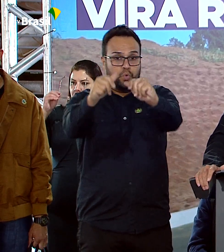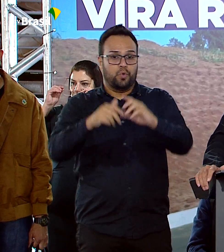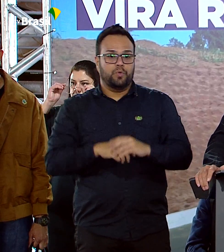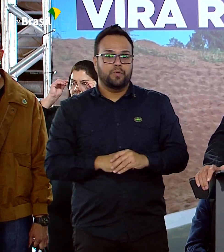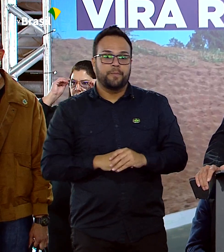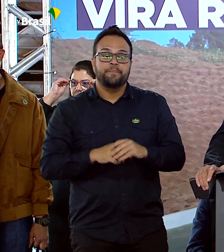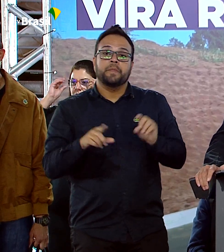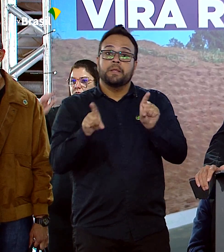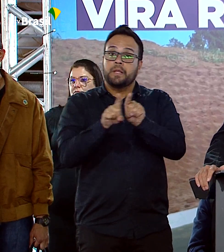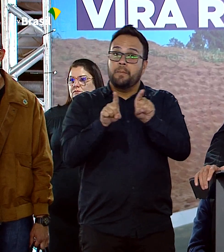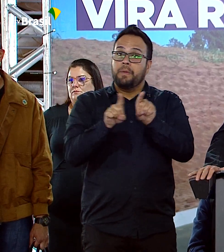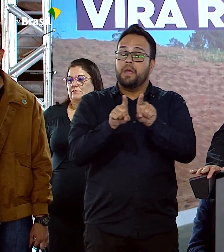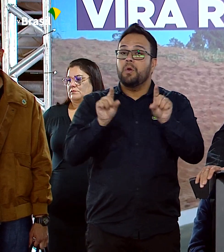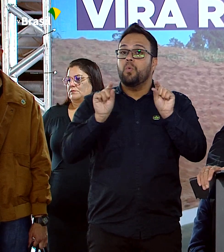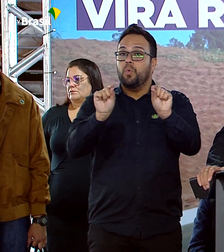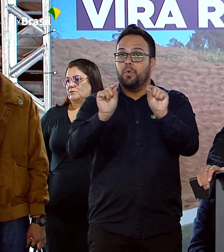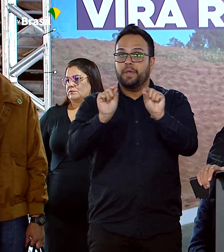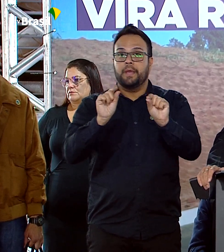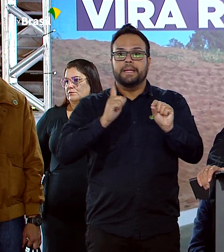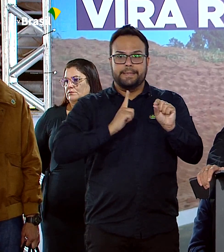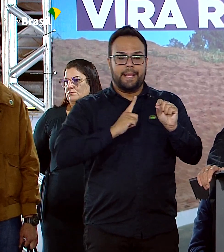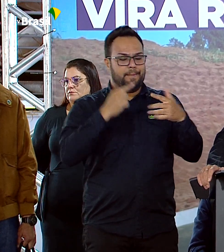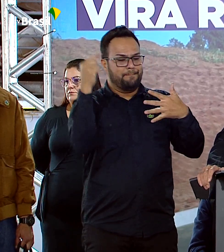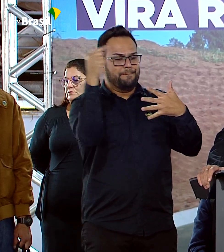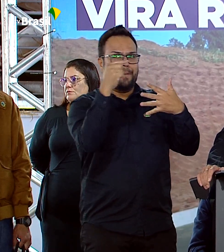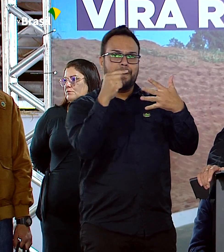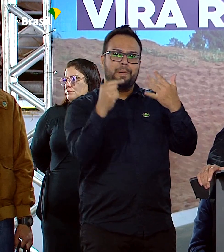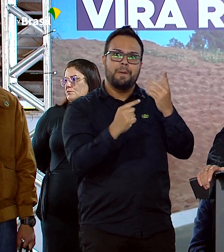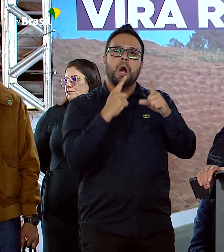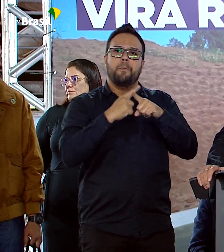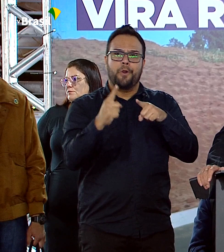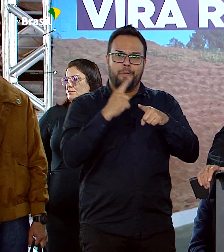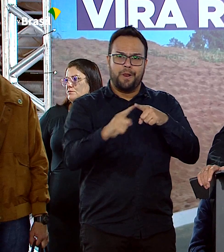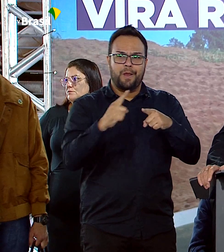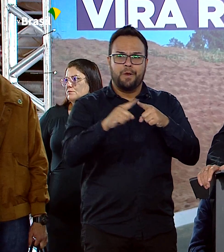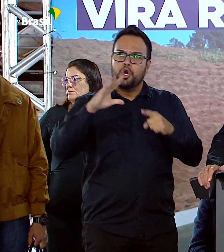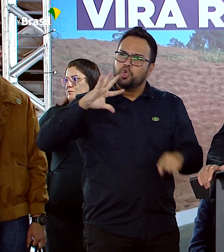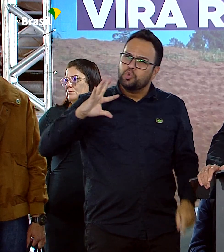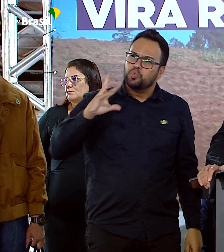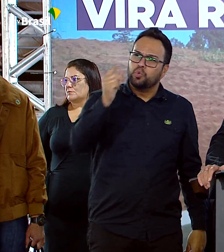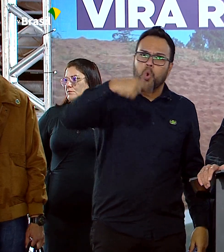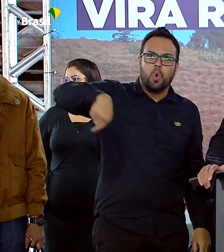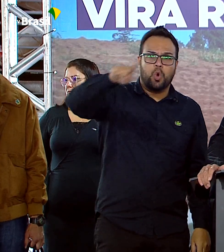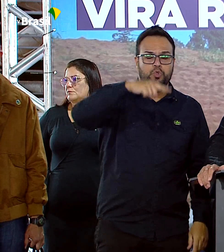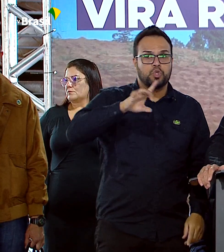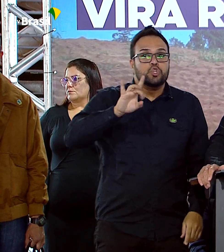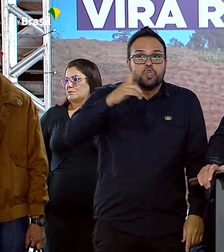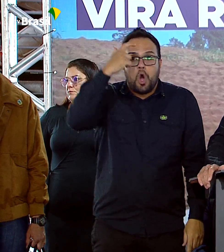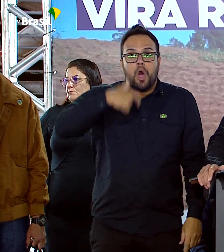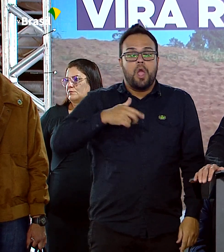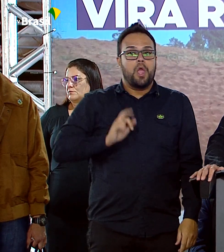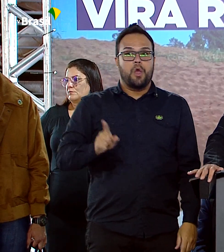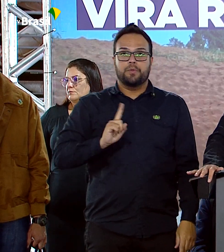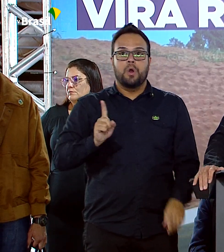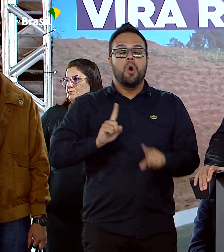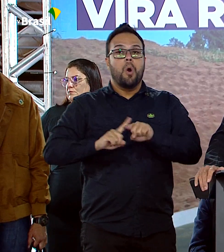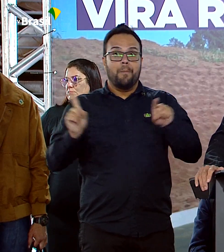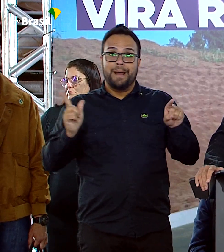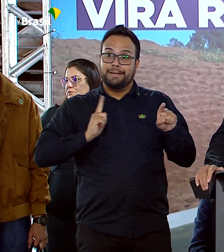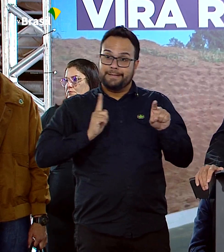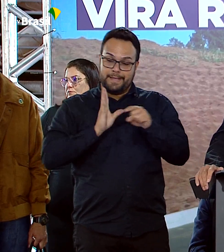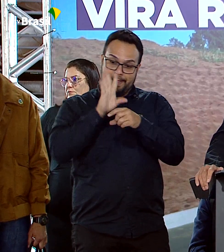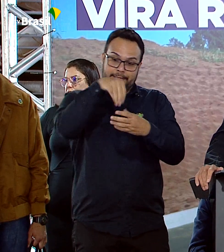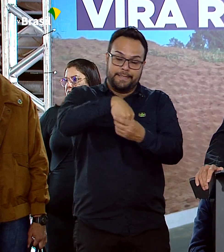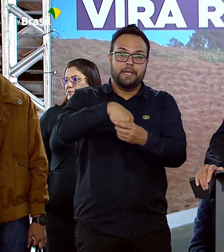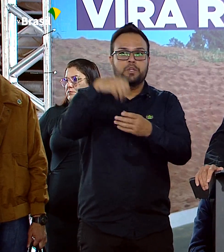se não bastassem esses problemas, nós todos aqui, e não apenas eu, temos problemas internos no Brasil.